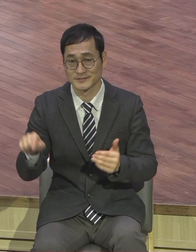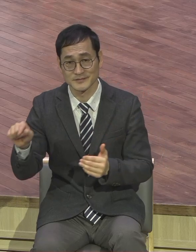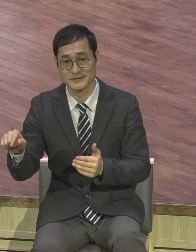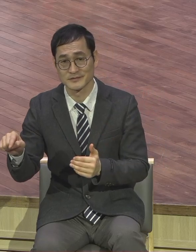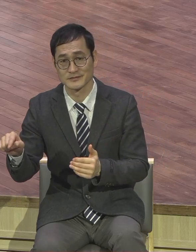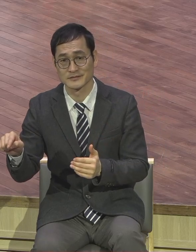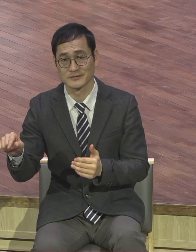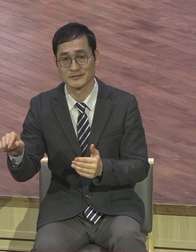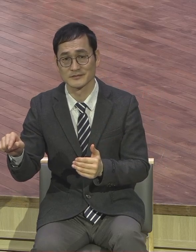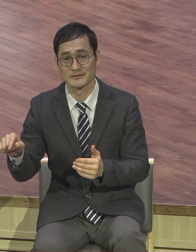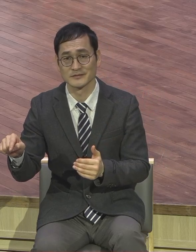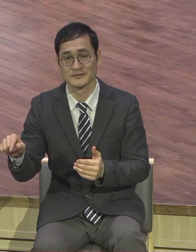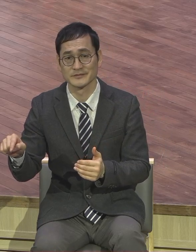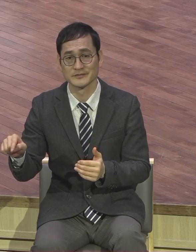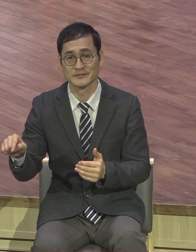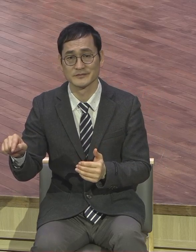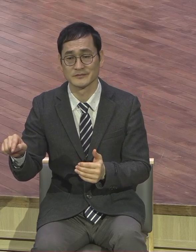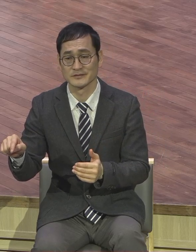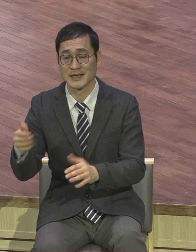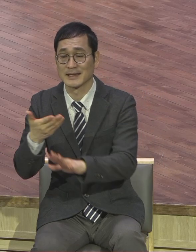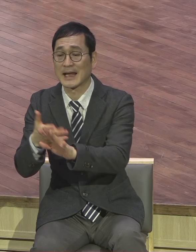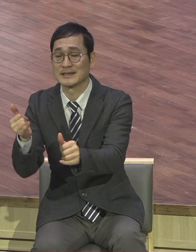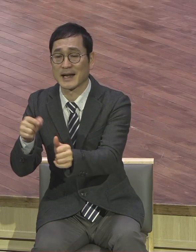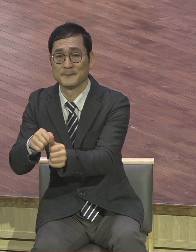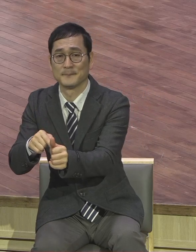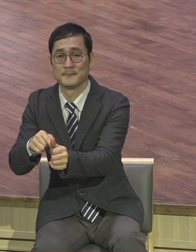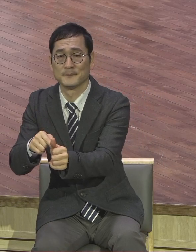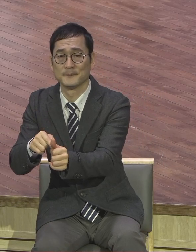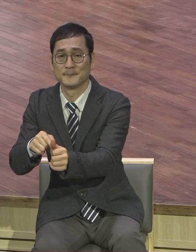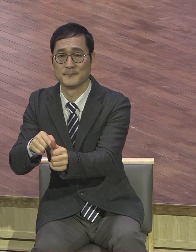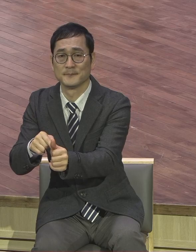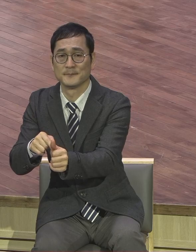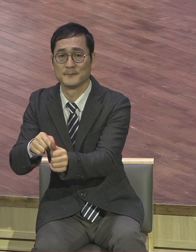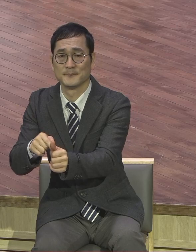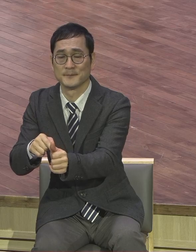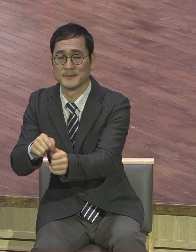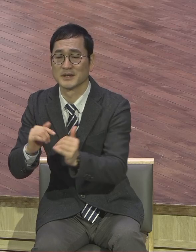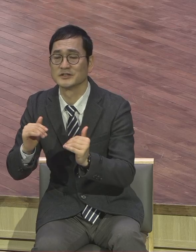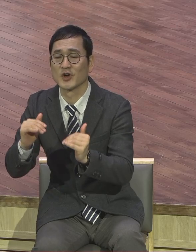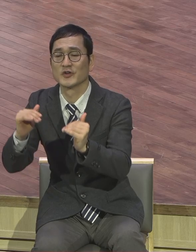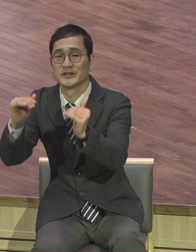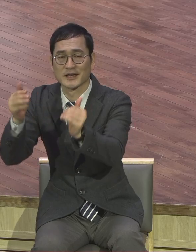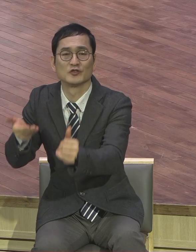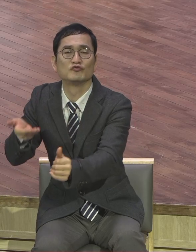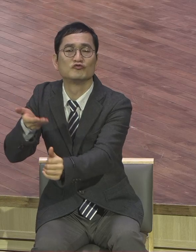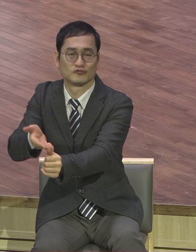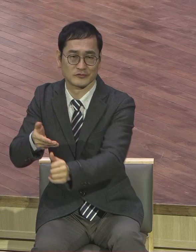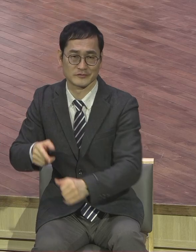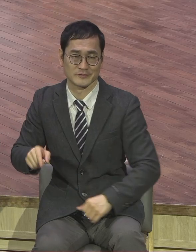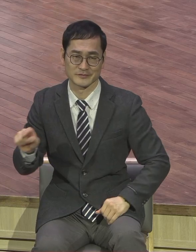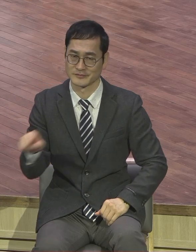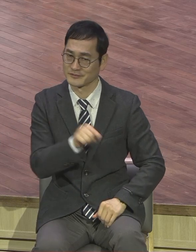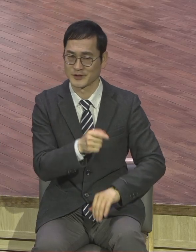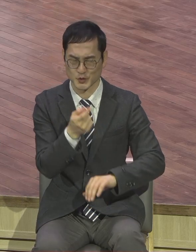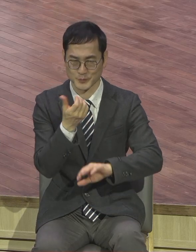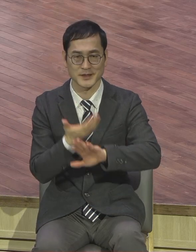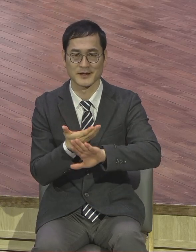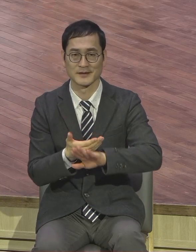다른 상대를 변화시켜 버려요. 누룩은 다른 상대를 변화시켜 누룩은 누룩이 들어가는